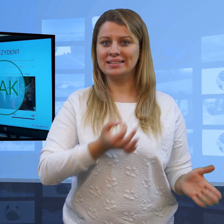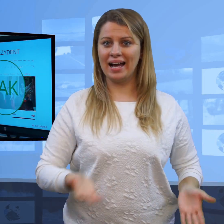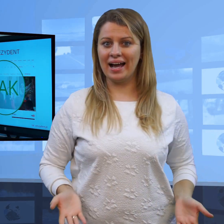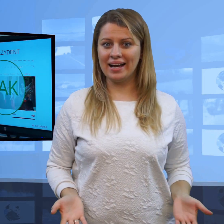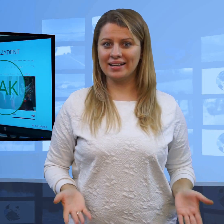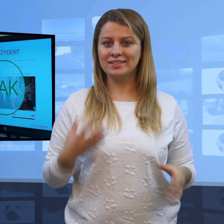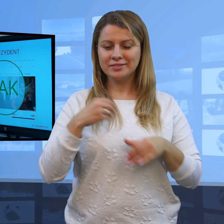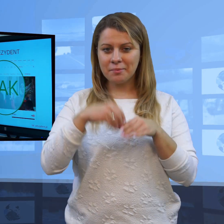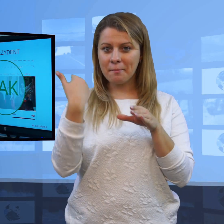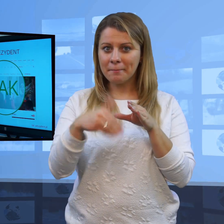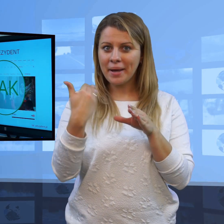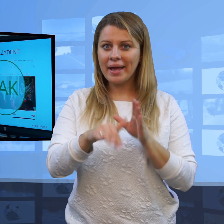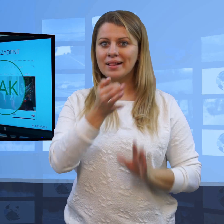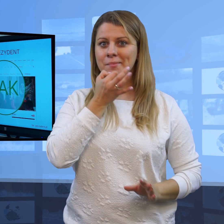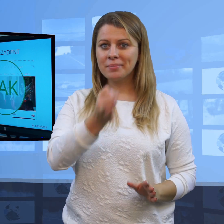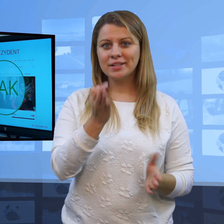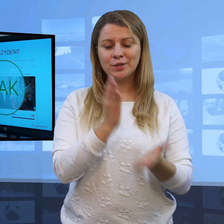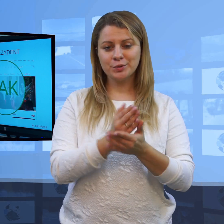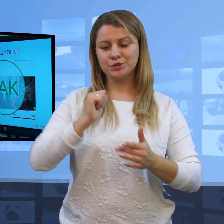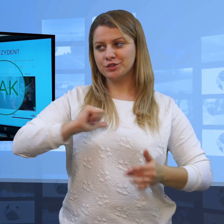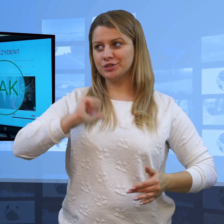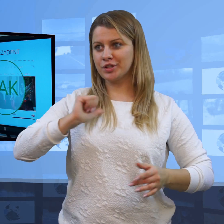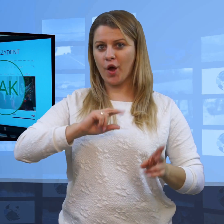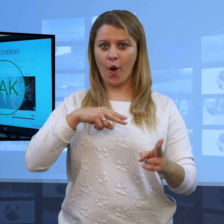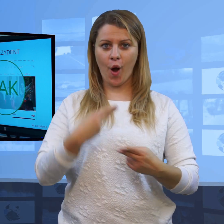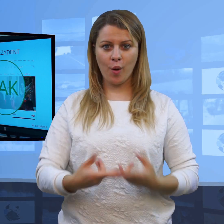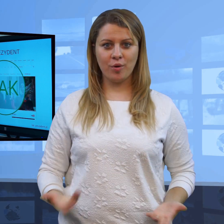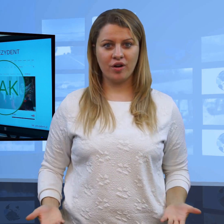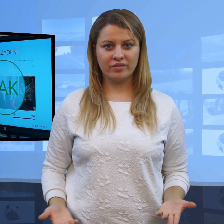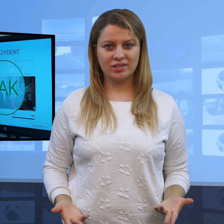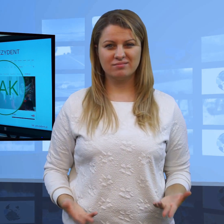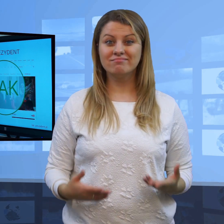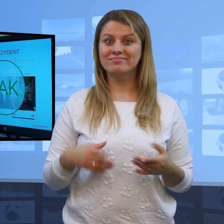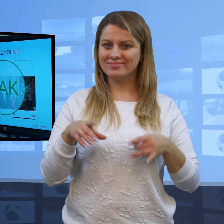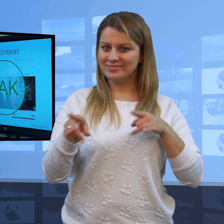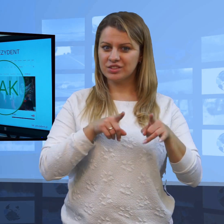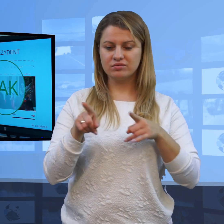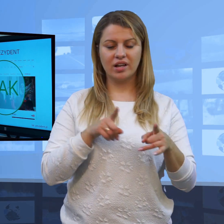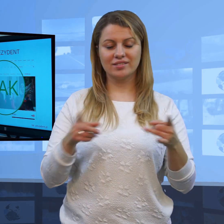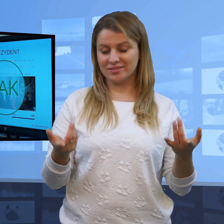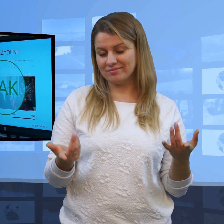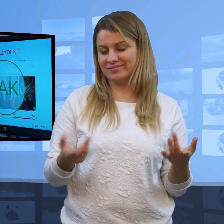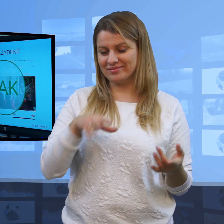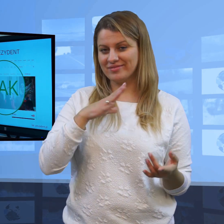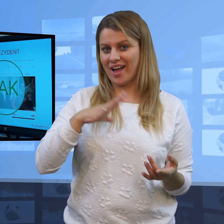prezydenta wysłać maila, wysłać pytanie i oczekiwać odpowiedzi.